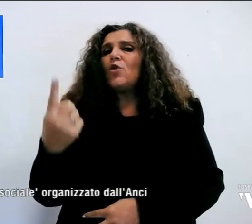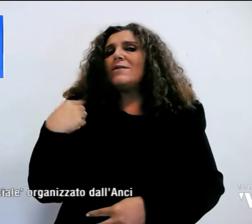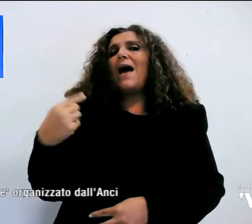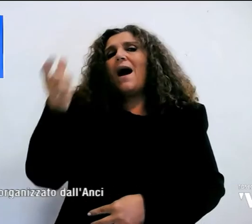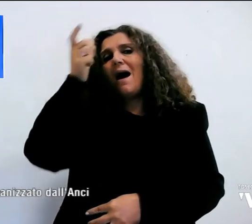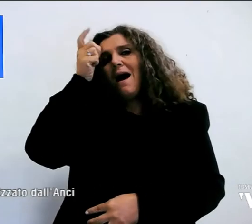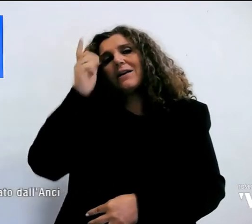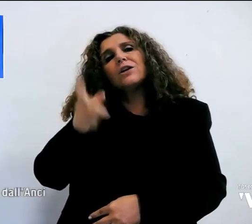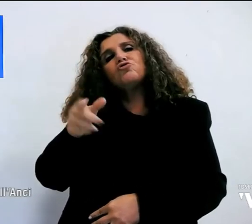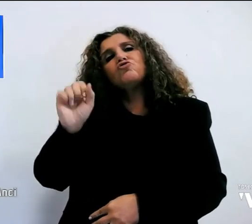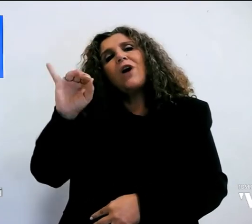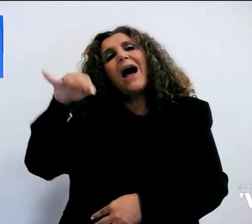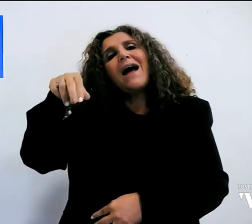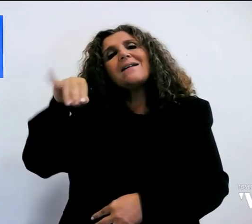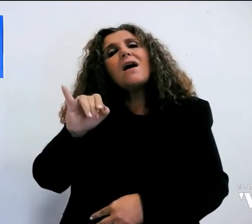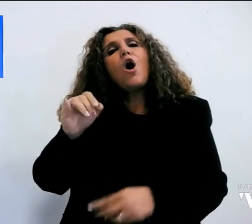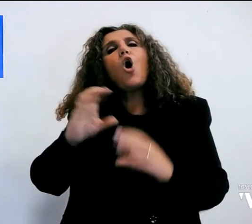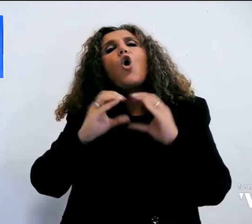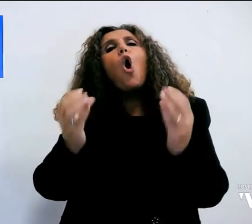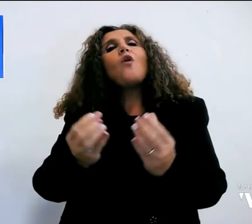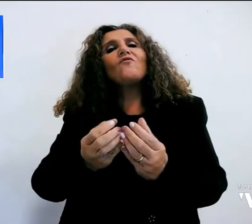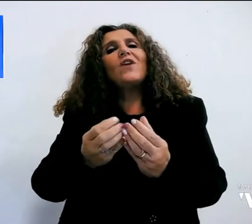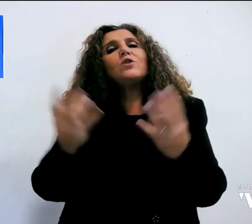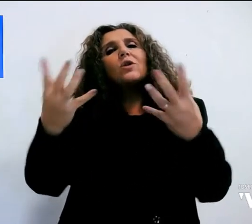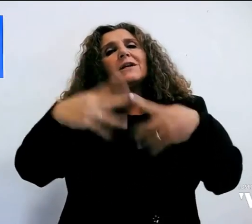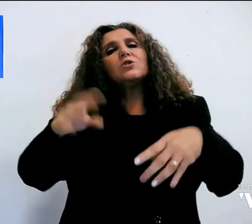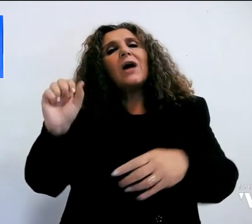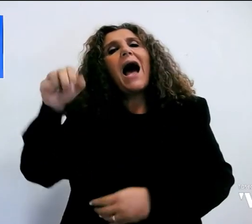a un convegno organizzato da ANCI.